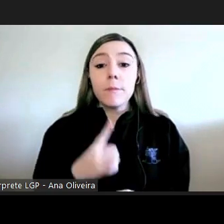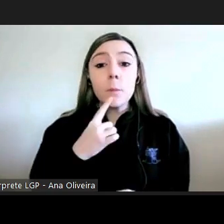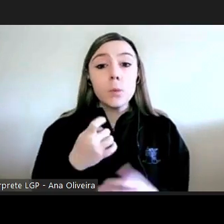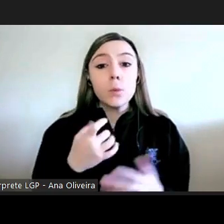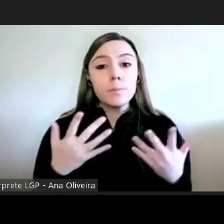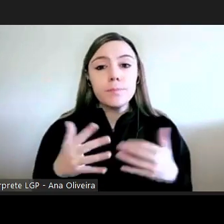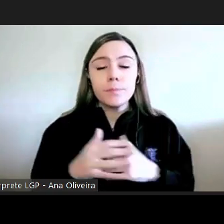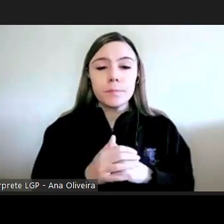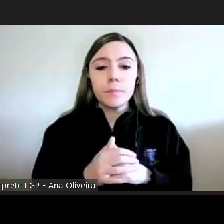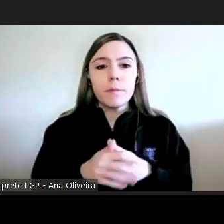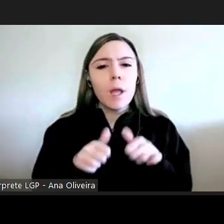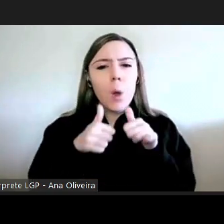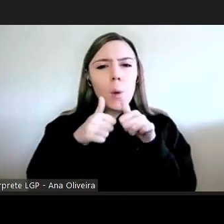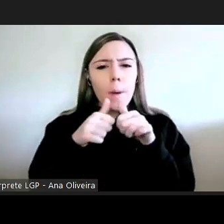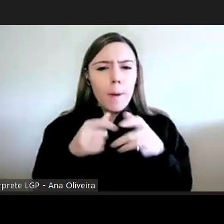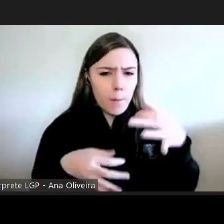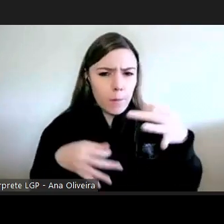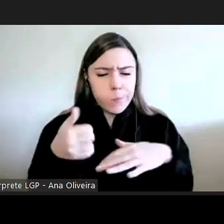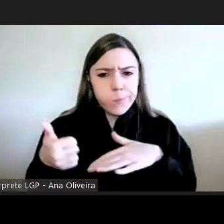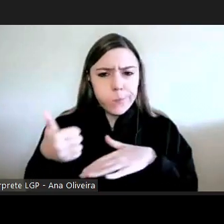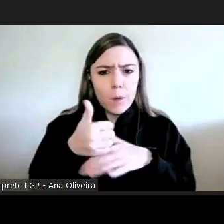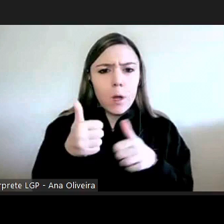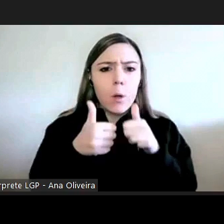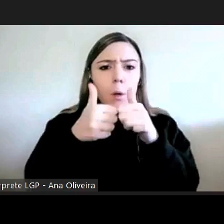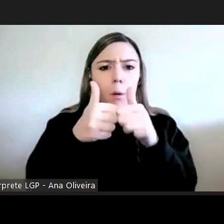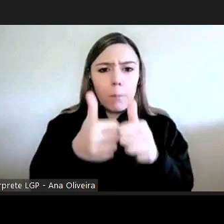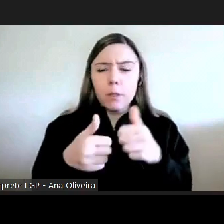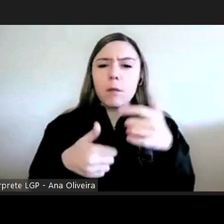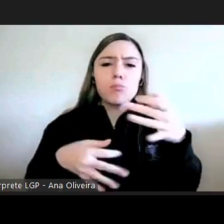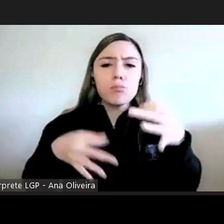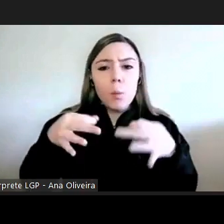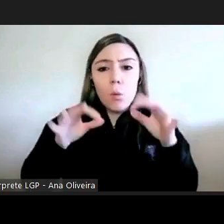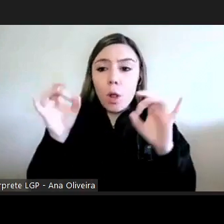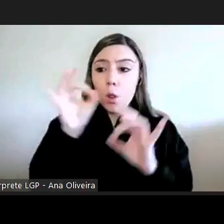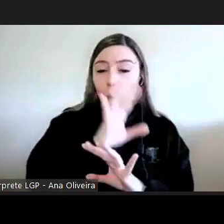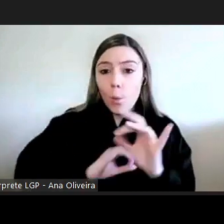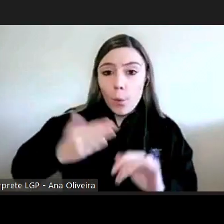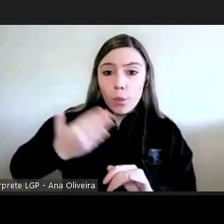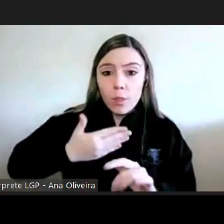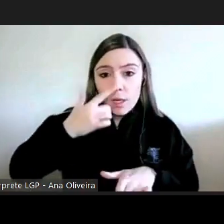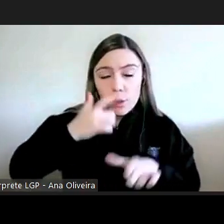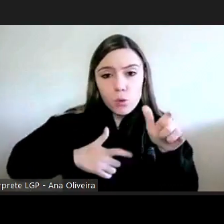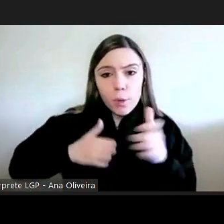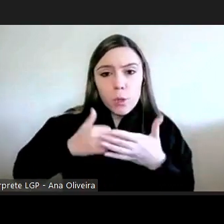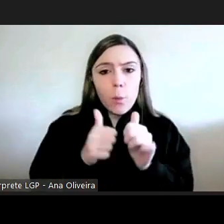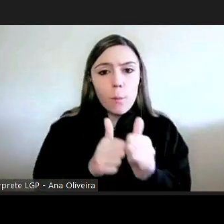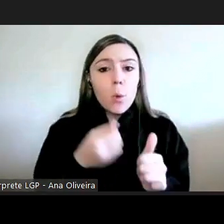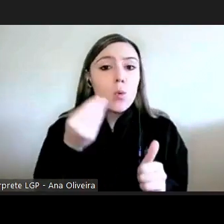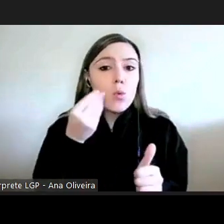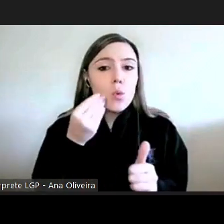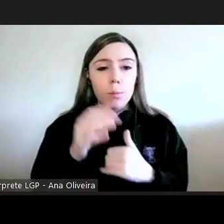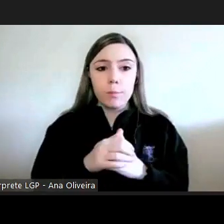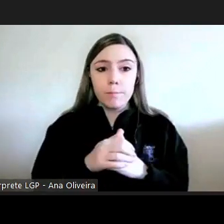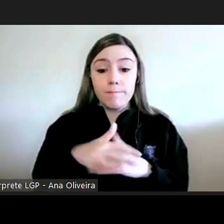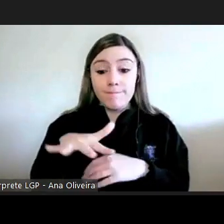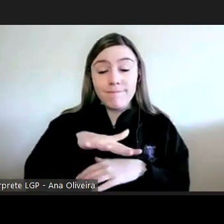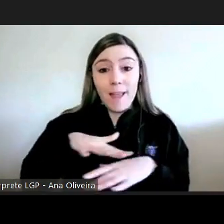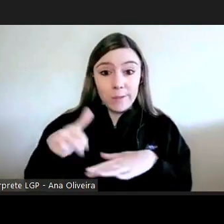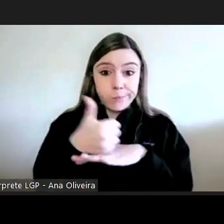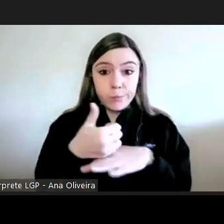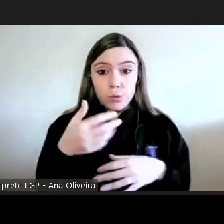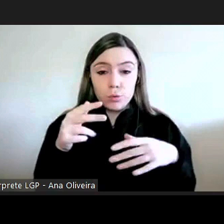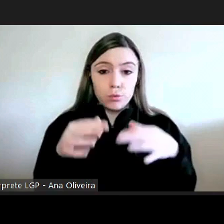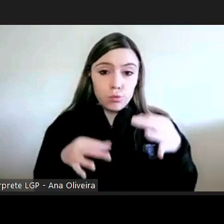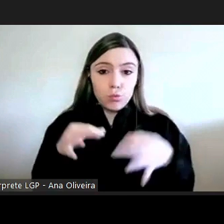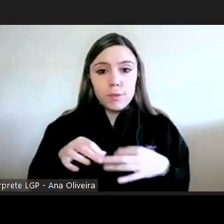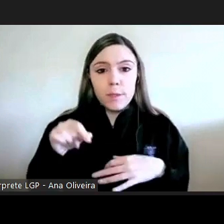acompanha a Provedoria de Justiça de Poderência Tribunal Europeu dos Direitos Humanos A Provedoria A de Justiça na sua pretende internacional também